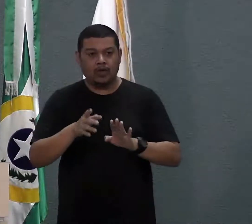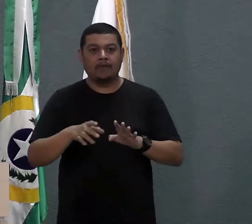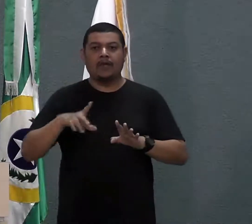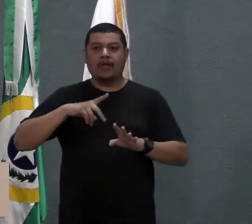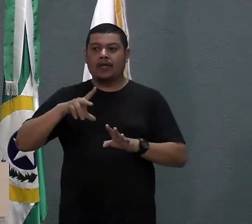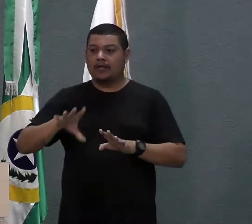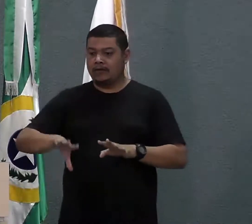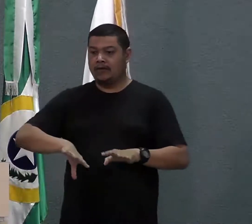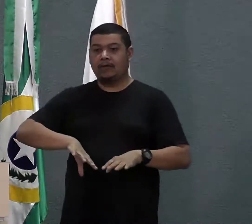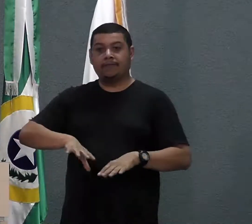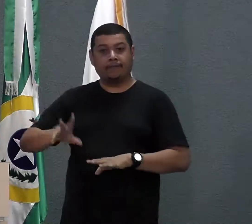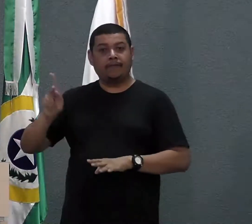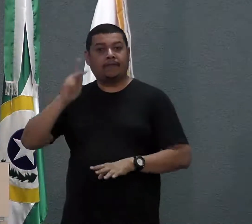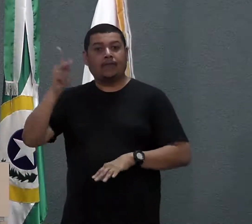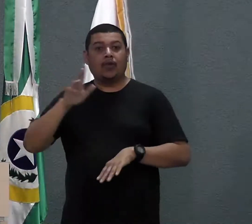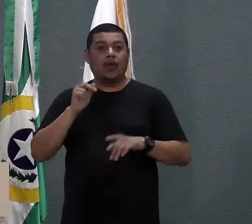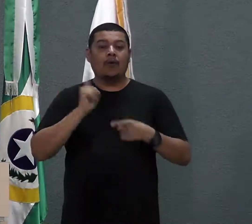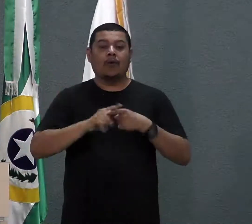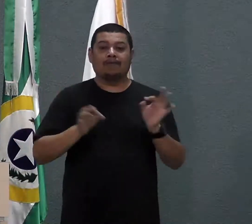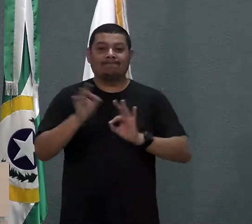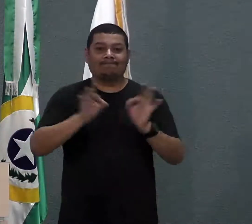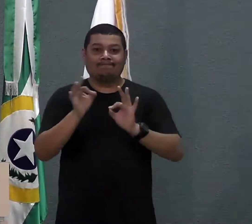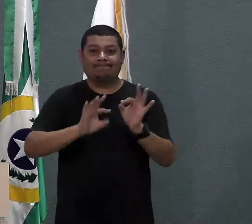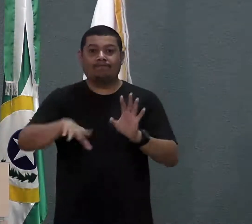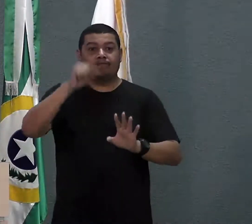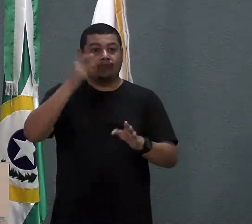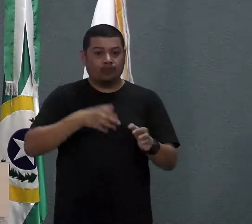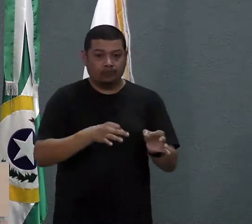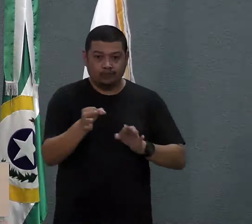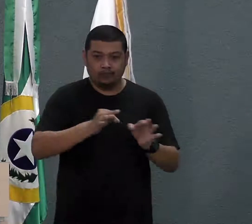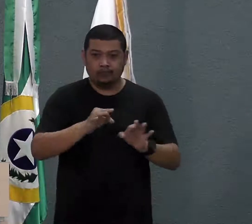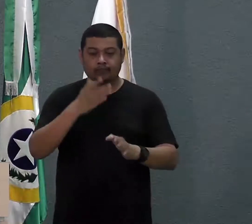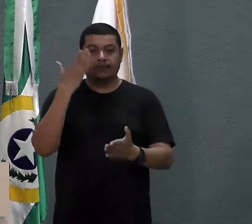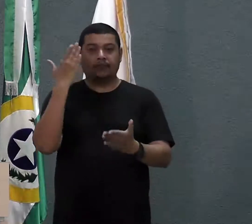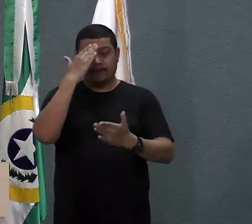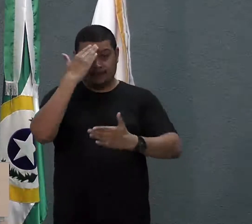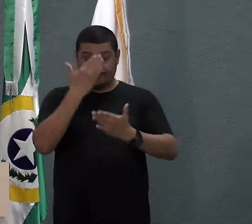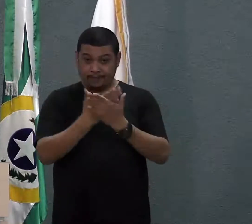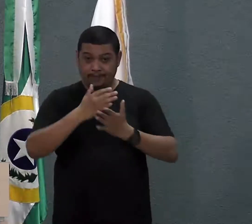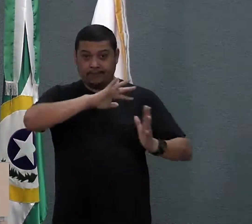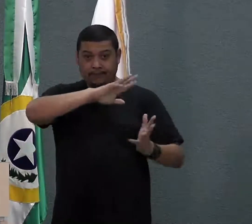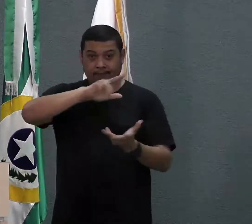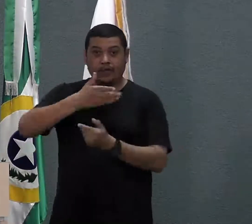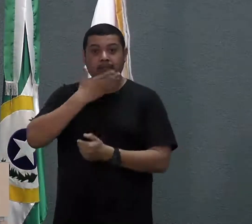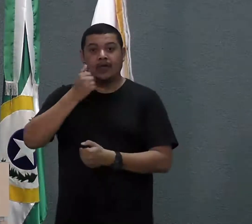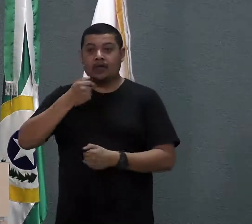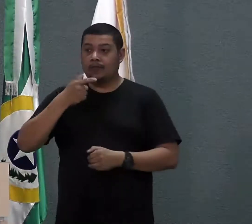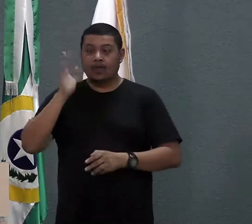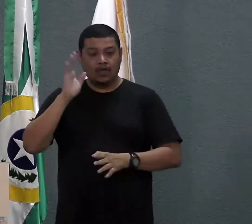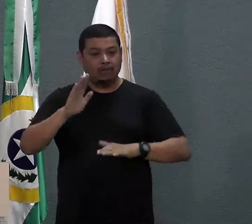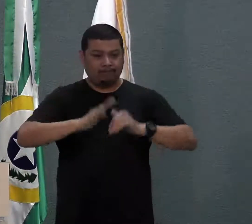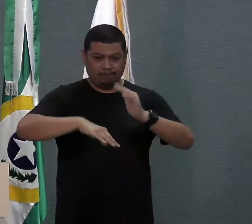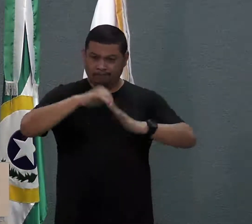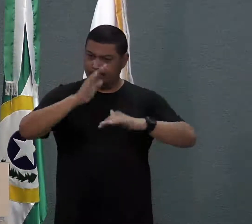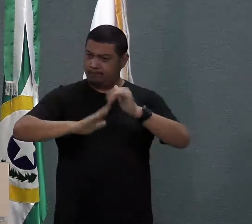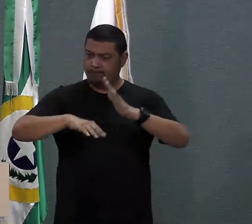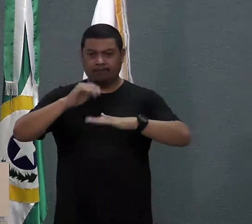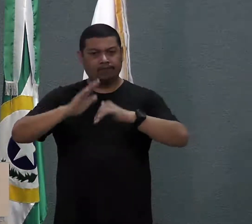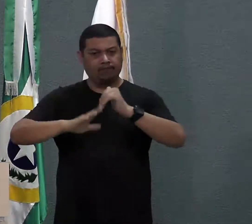seus feitos e projetos, acreditando em um mundo melhor, fez da sua profissão o seu ofício.